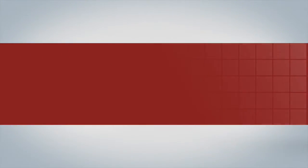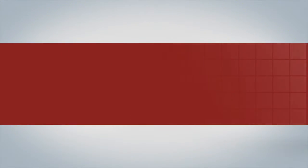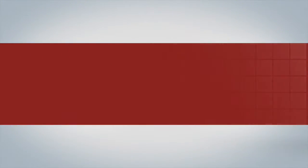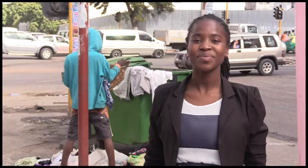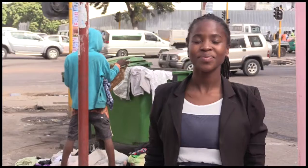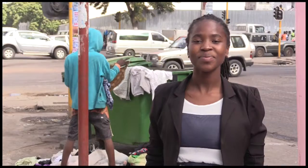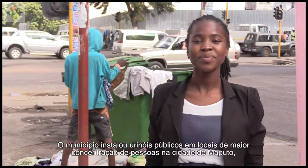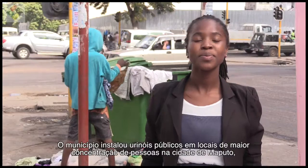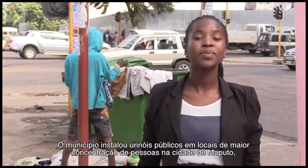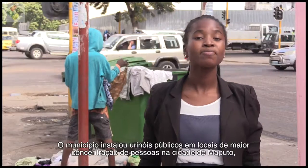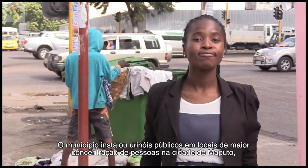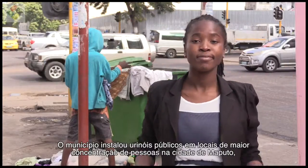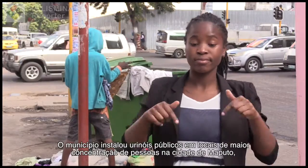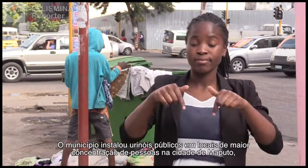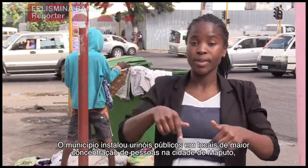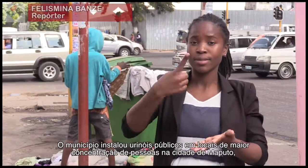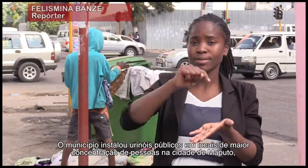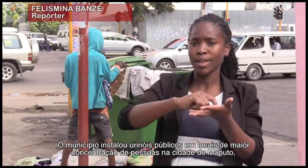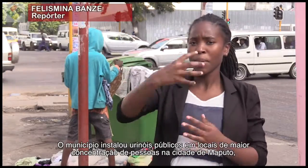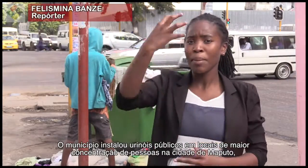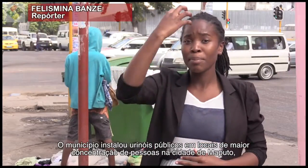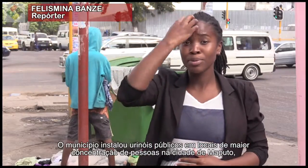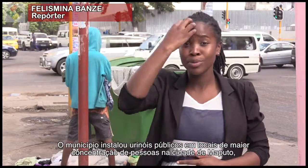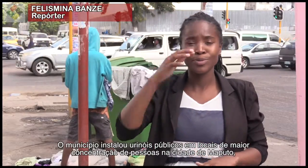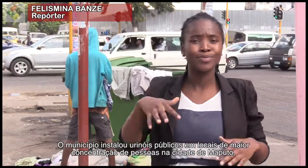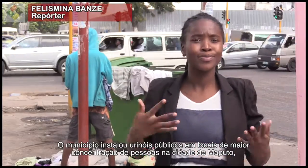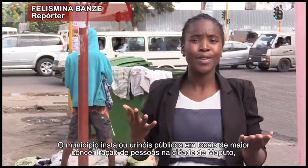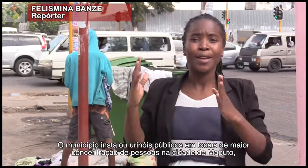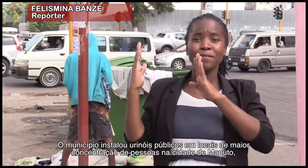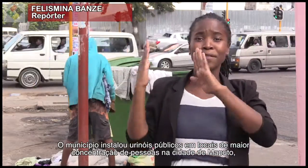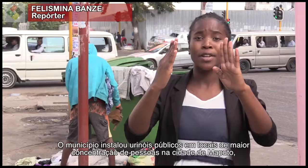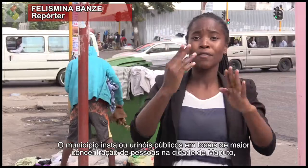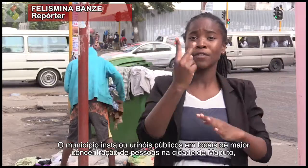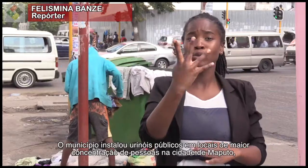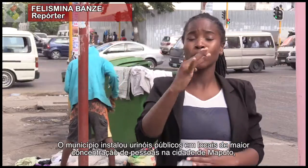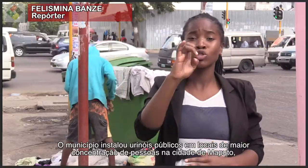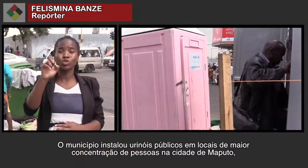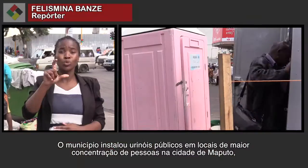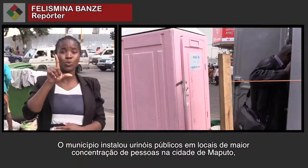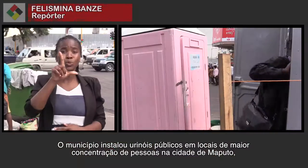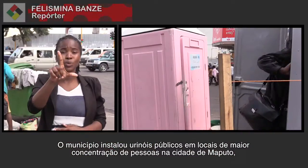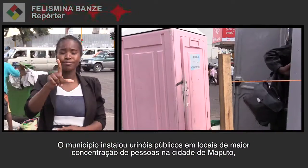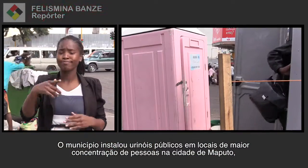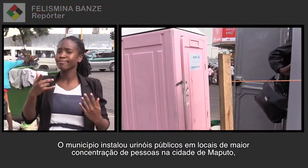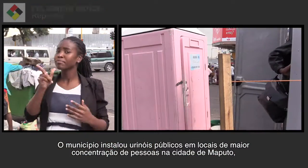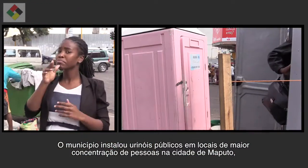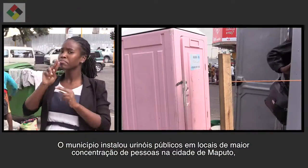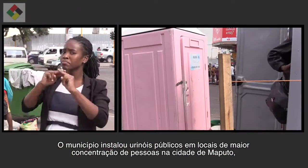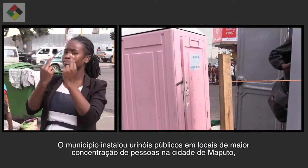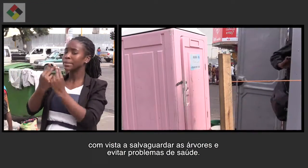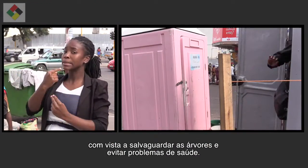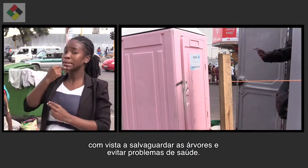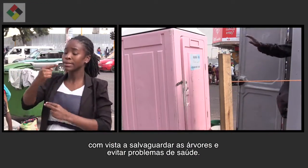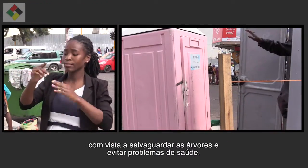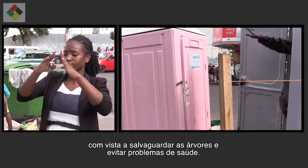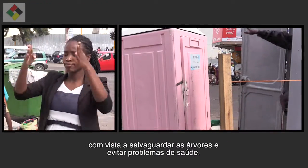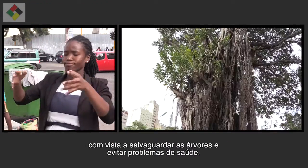O município instalou urinóis públicos em locais de maior concentração de pessoas na cidade de Maputo, com vista a